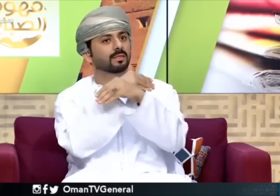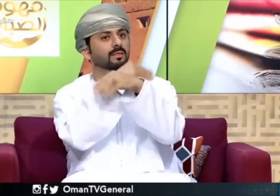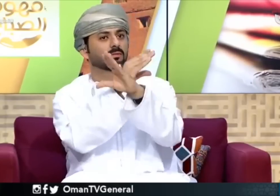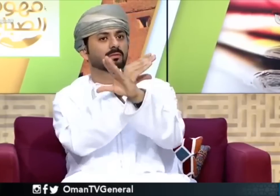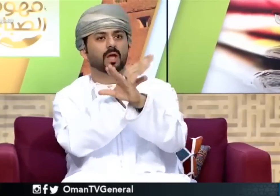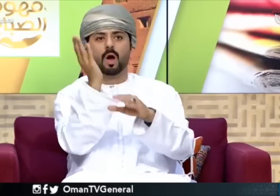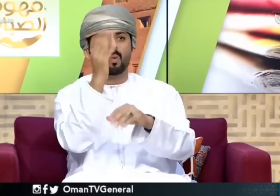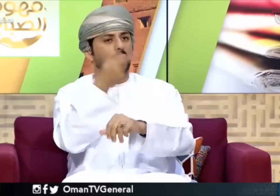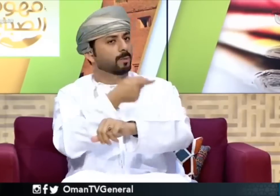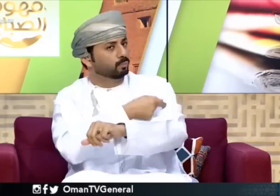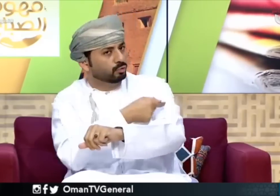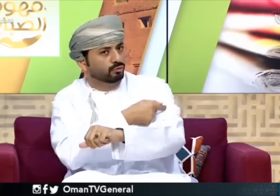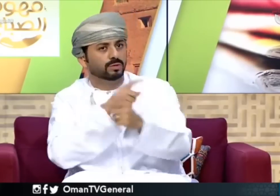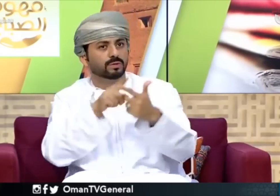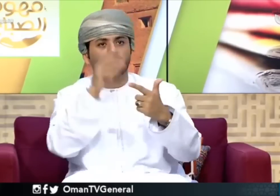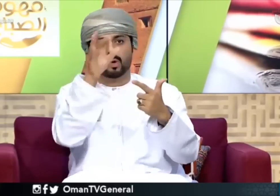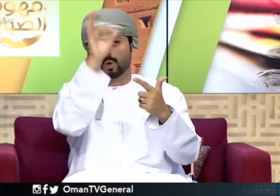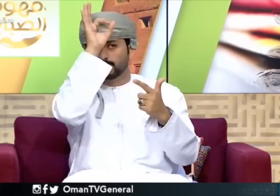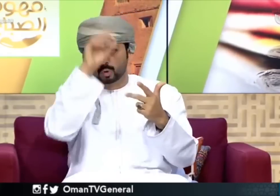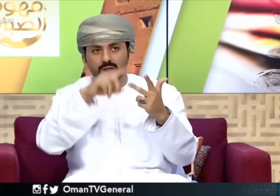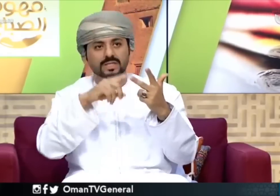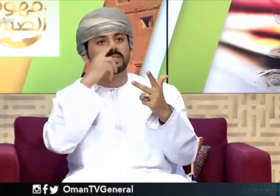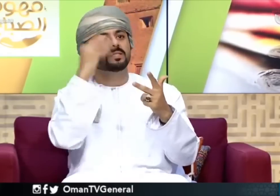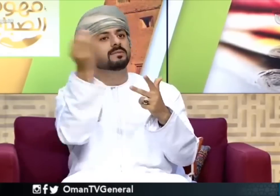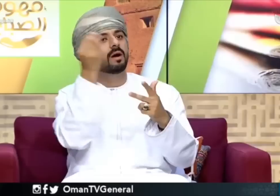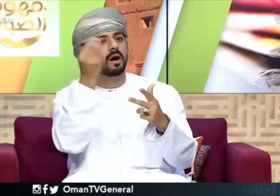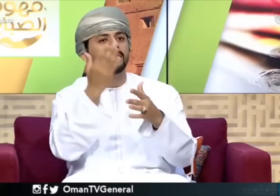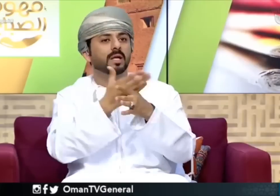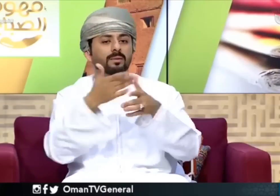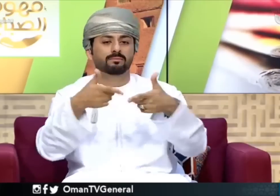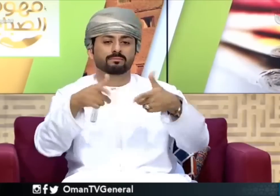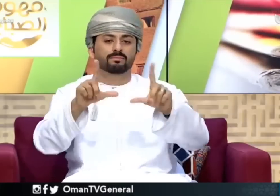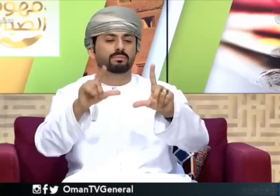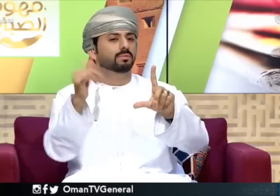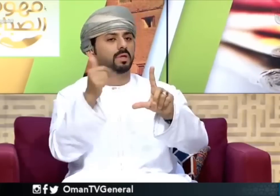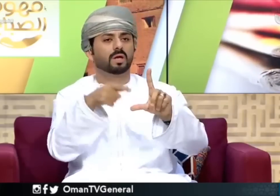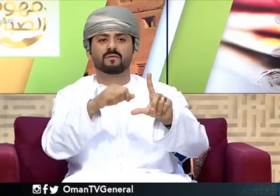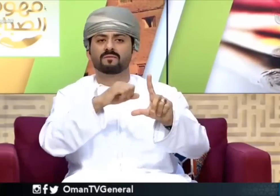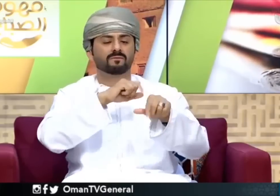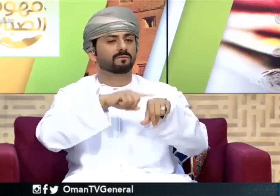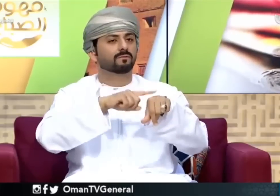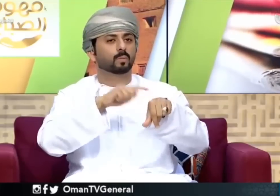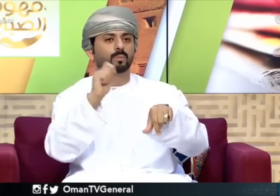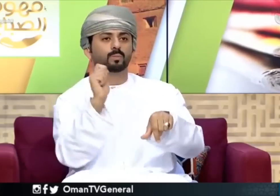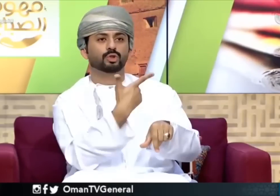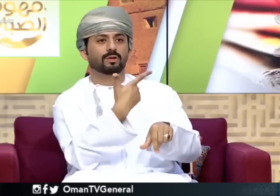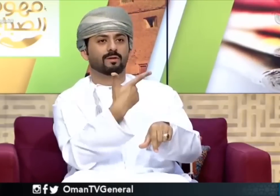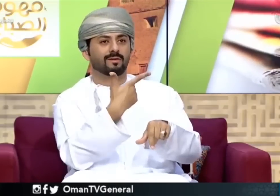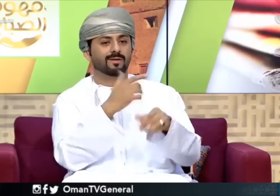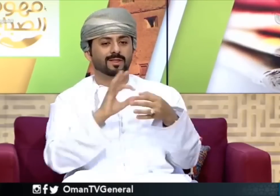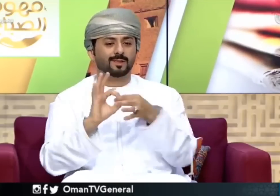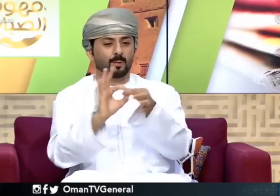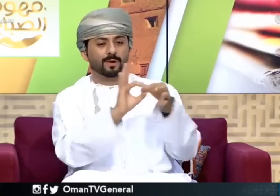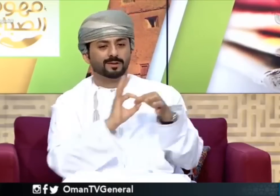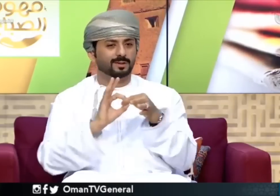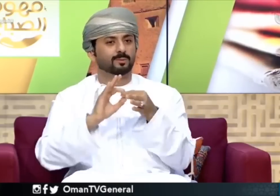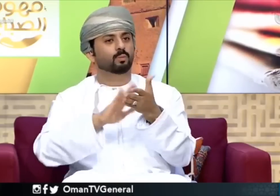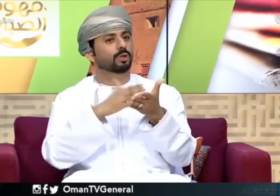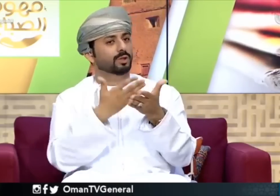حلول موجود مركز اتصال سواء موجود في مراكز الشرطة مراكز الصحية وبسرعة وسهولة ممكن